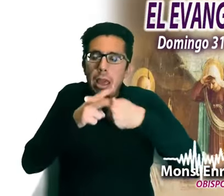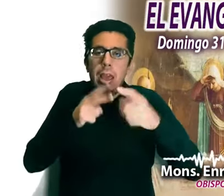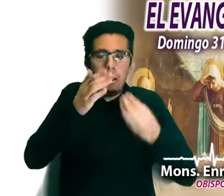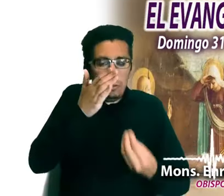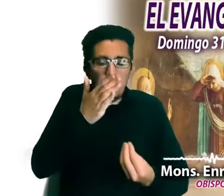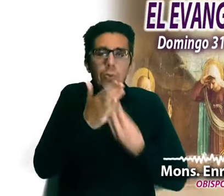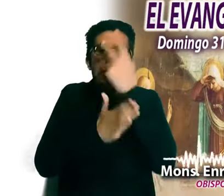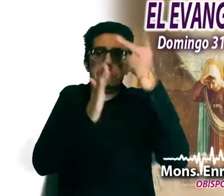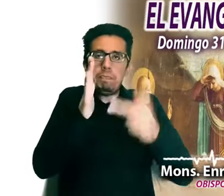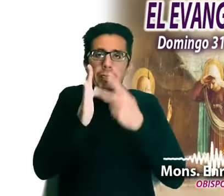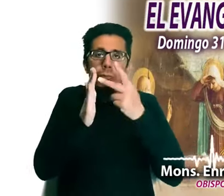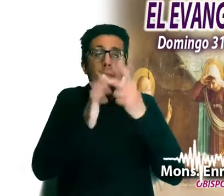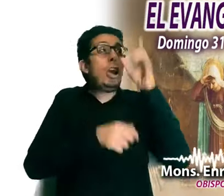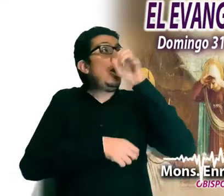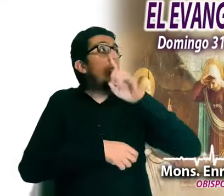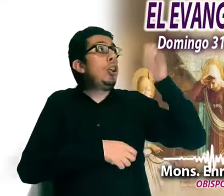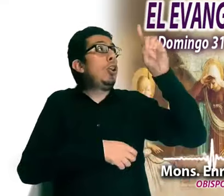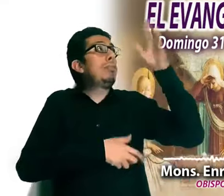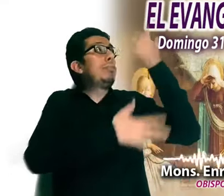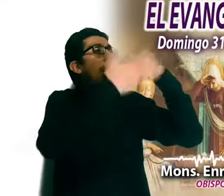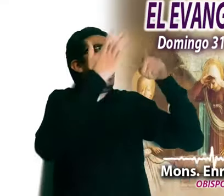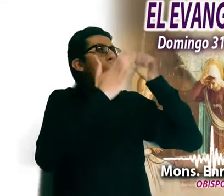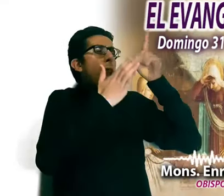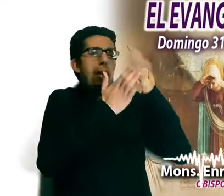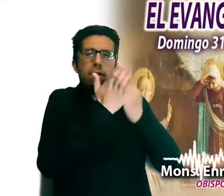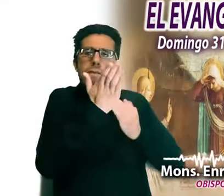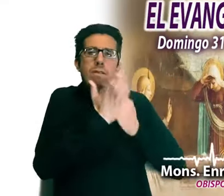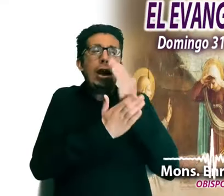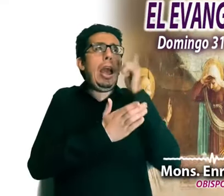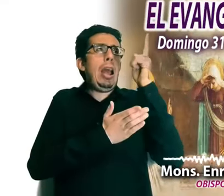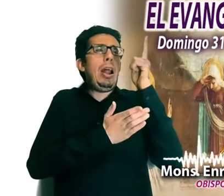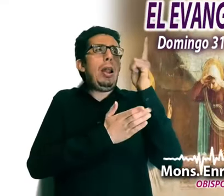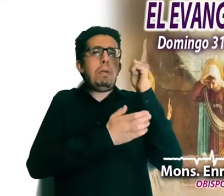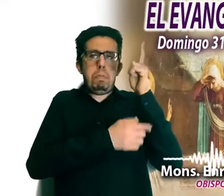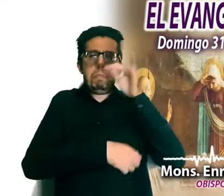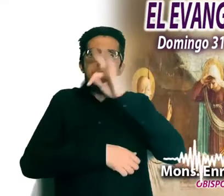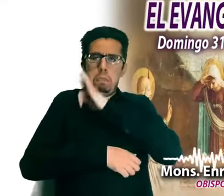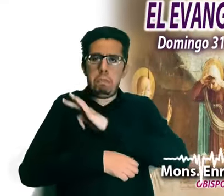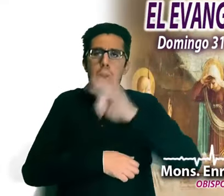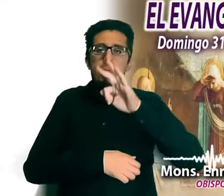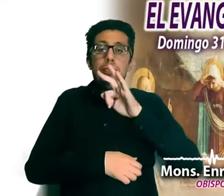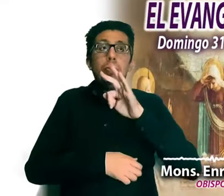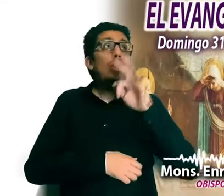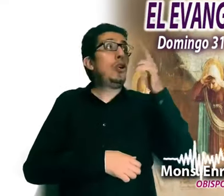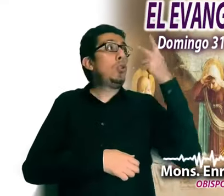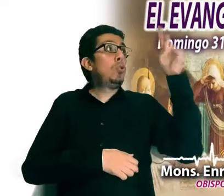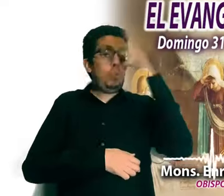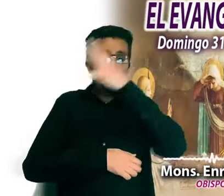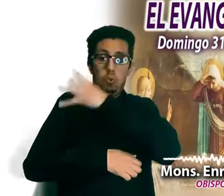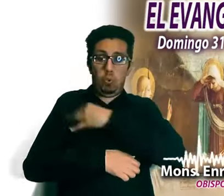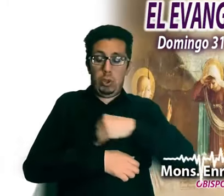Dios, fiel a su palabra, Señor de lo imposible, se revela en el triunfo de su Mesías.